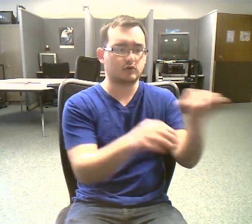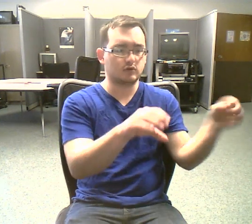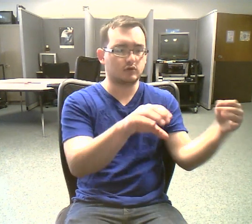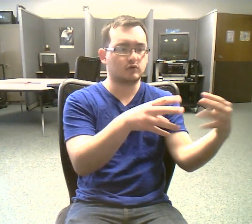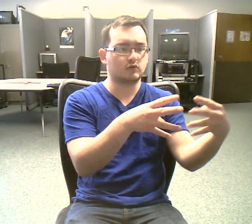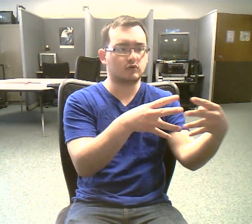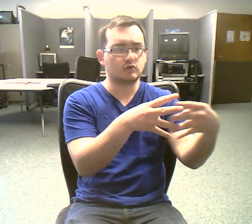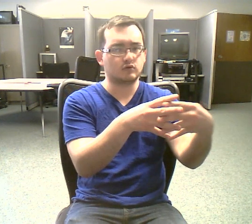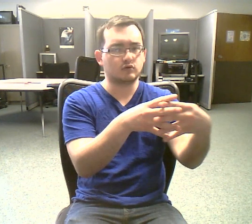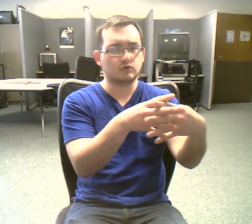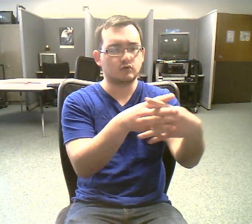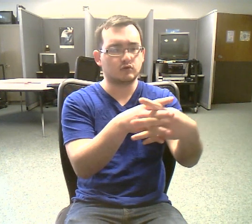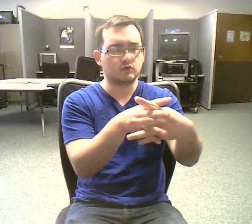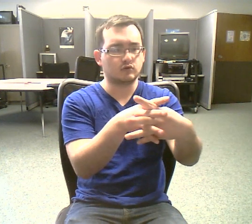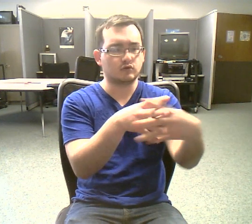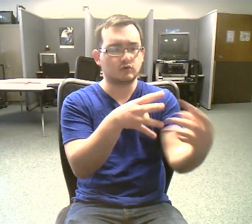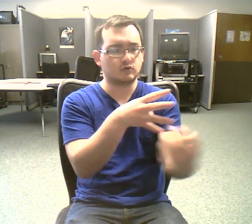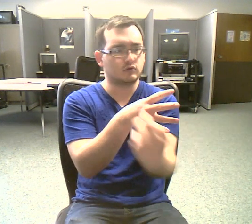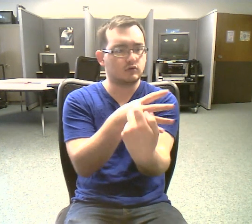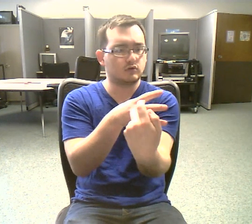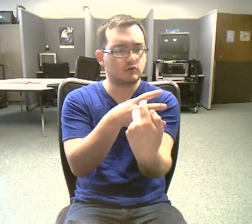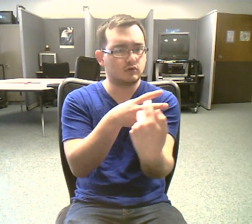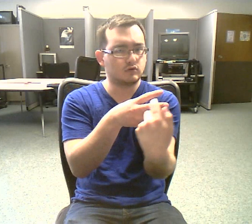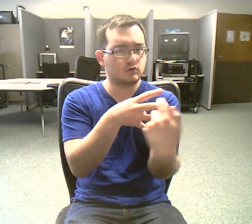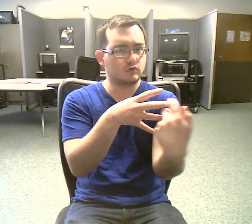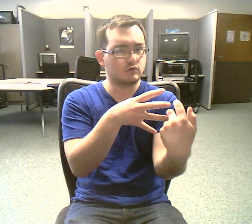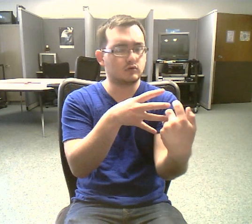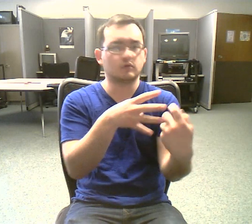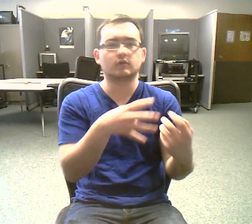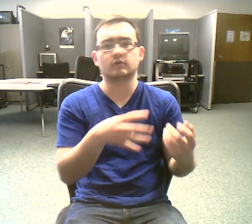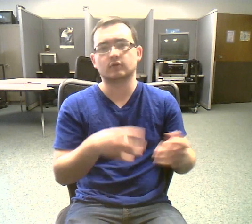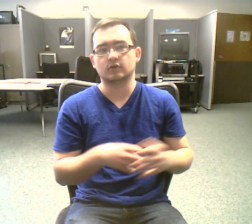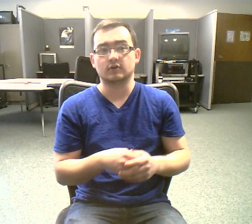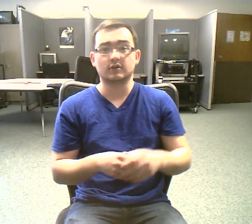Cytoplasm is the fluid that fills a cell.